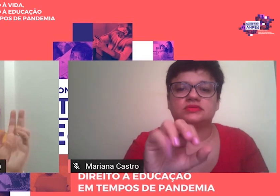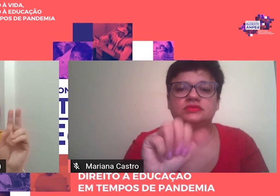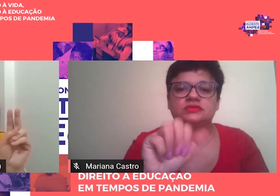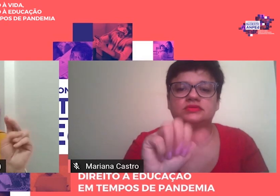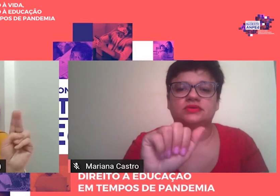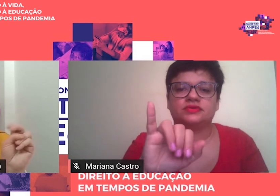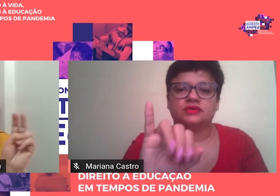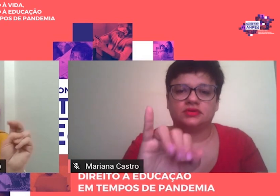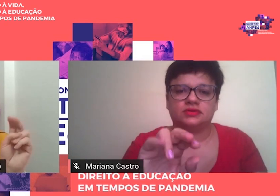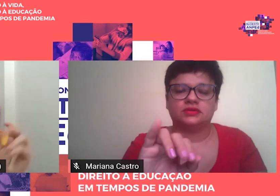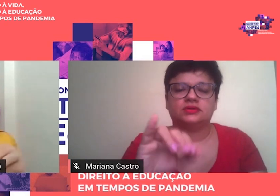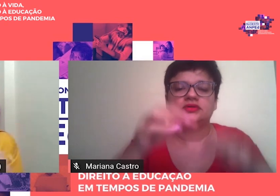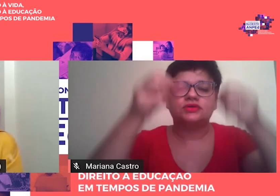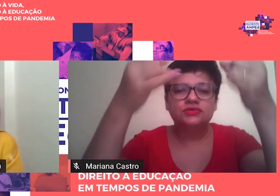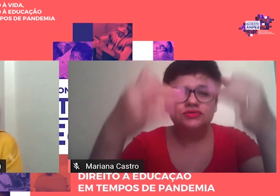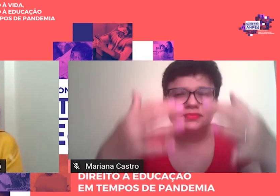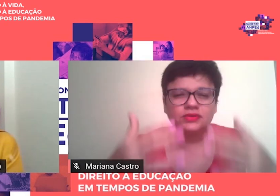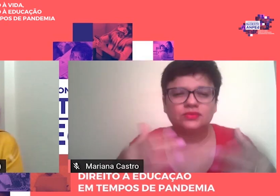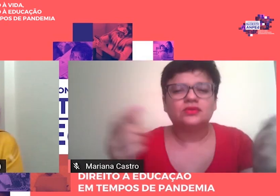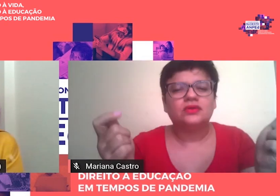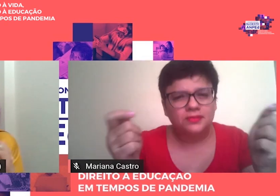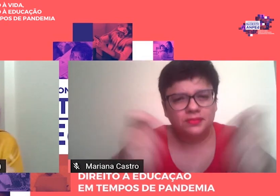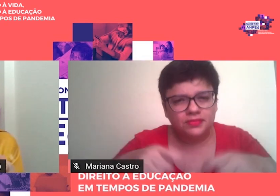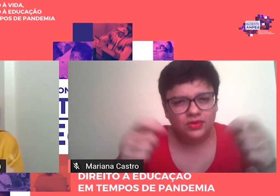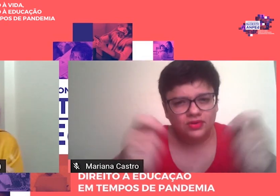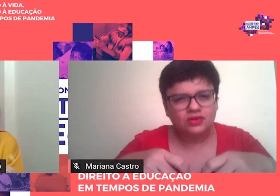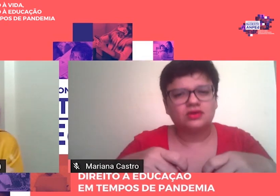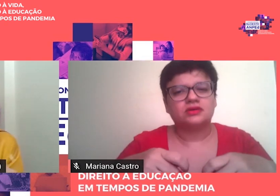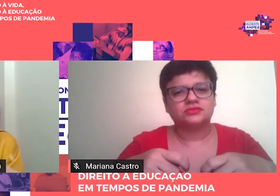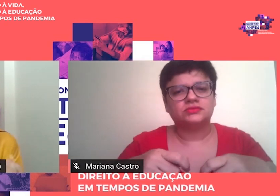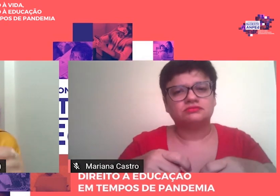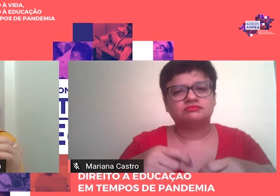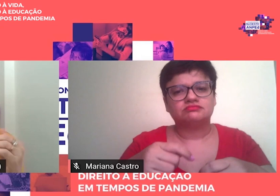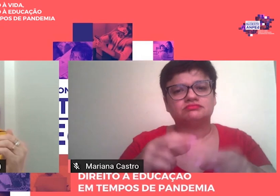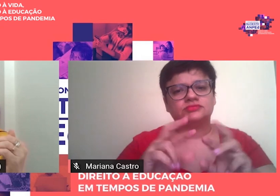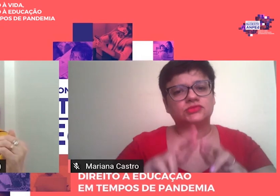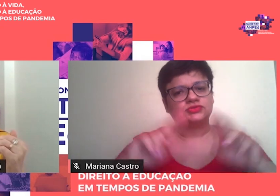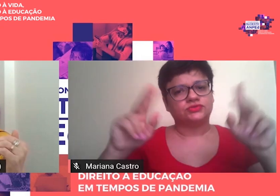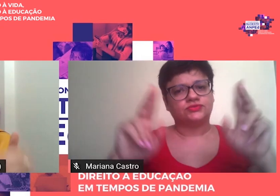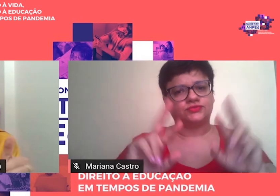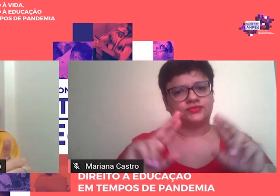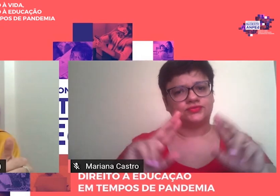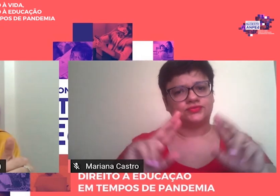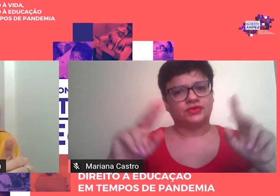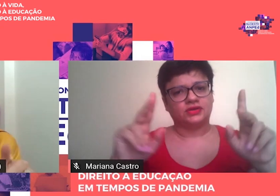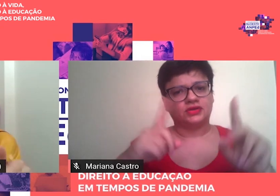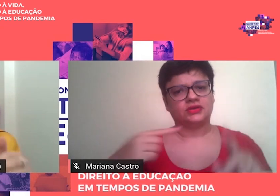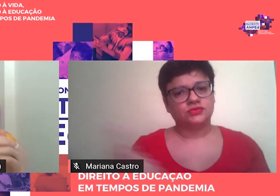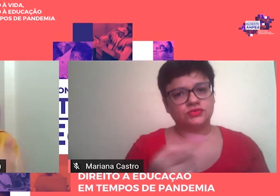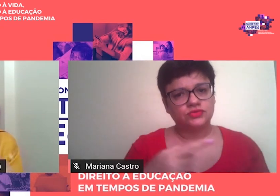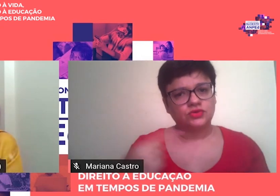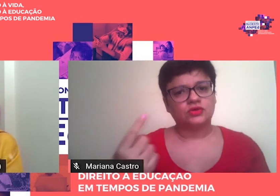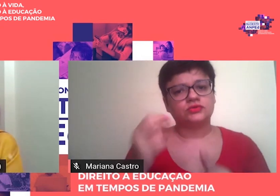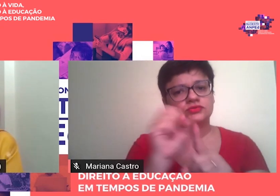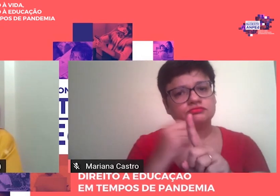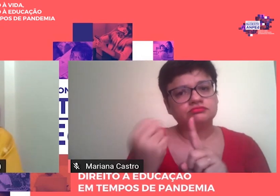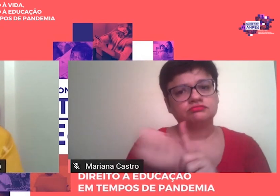Podem Se posicionar Diferentemente Enquanto Agentes Sociais